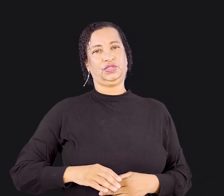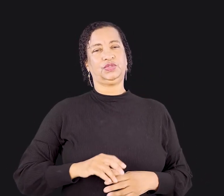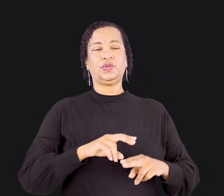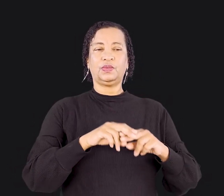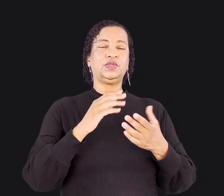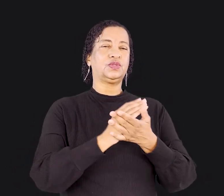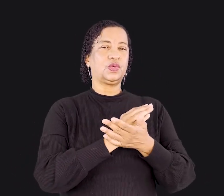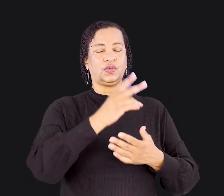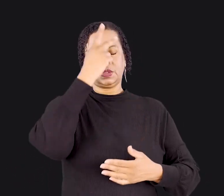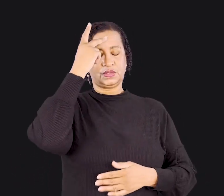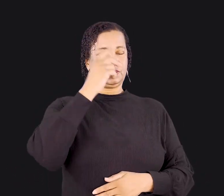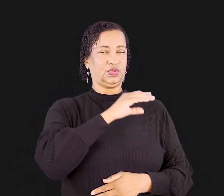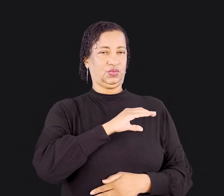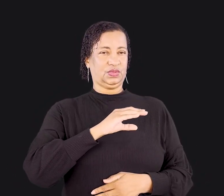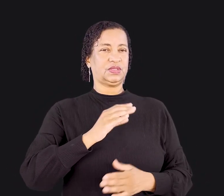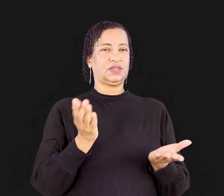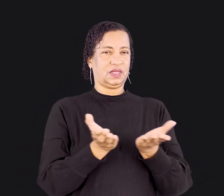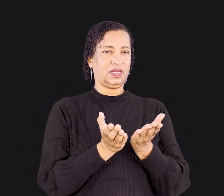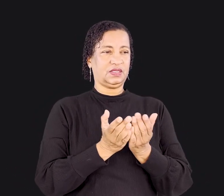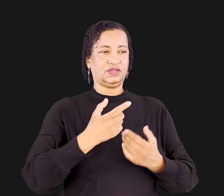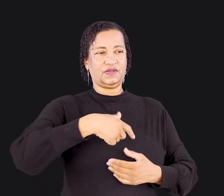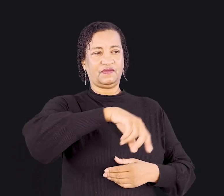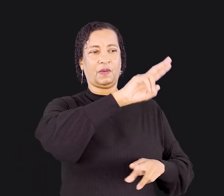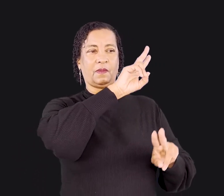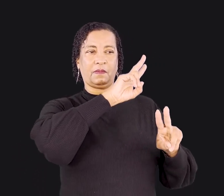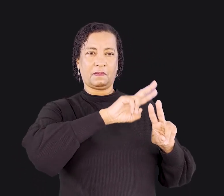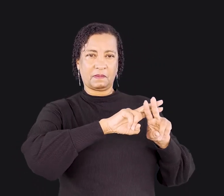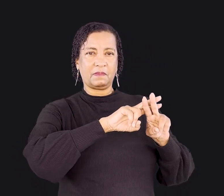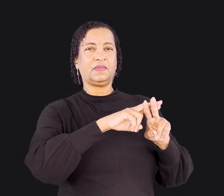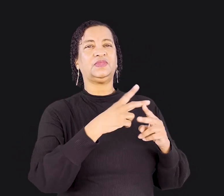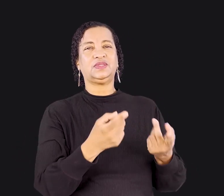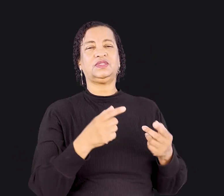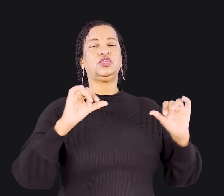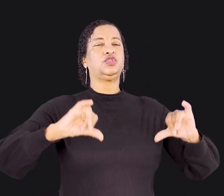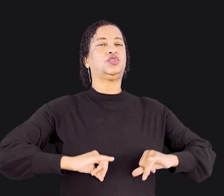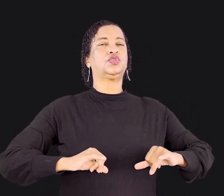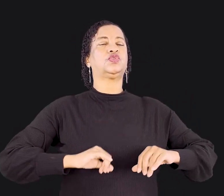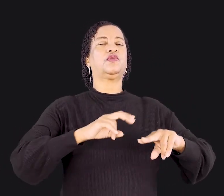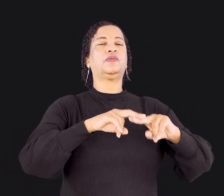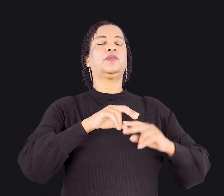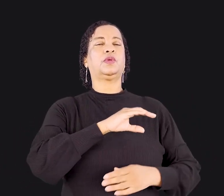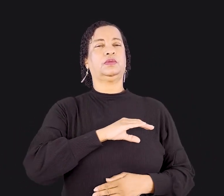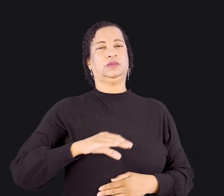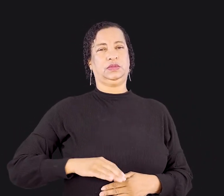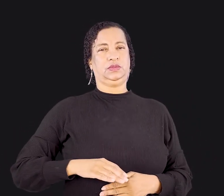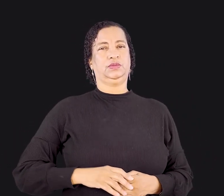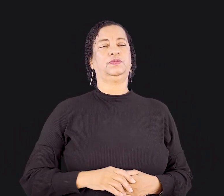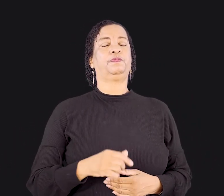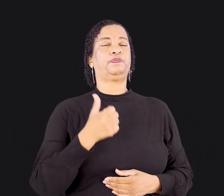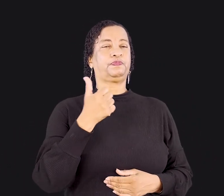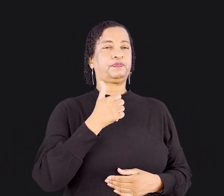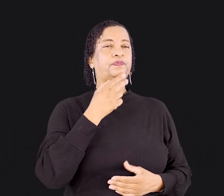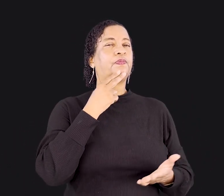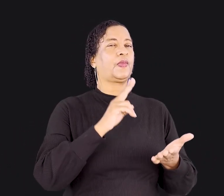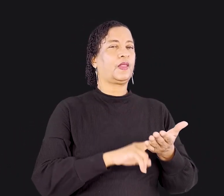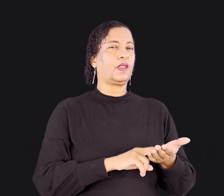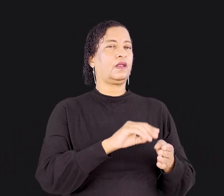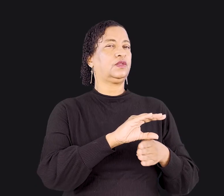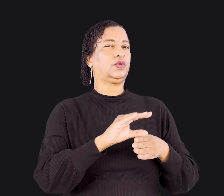a prisão e sofrem por causa de Cristo. O que vemos no capítulo 14 da primeira carta aos coríntios não é a ofensa